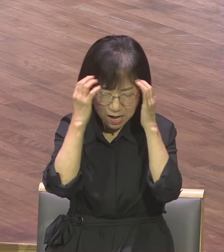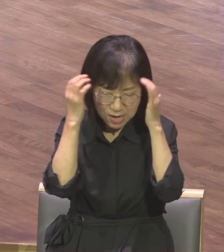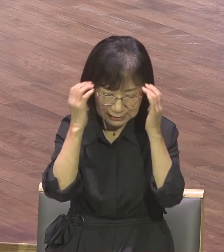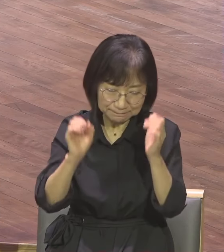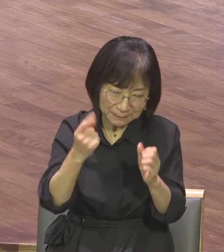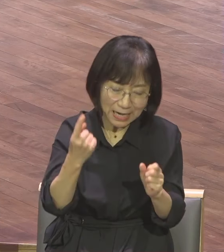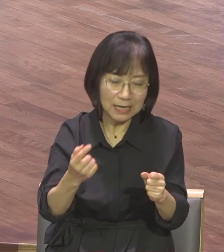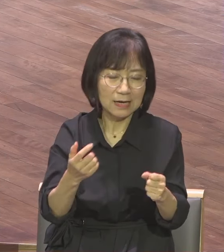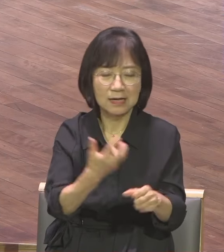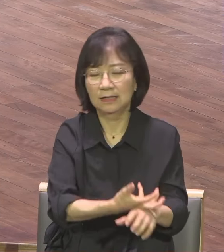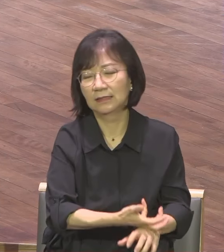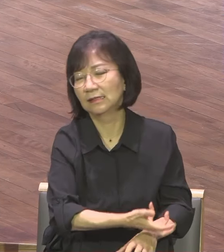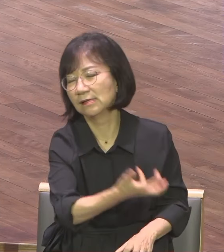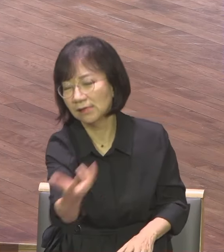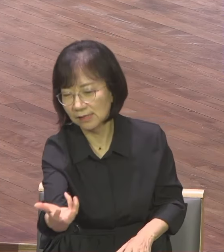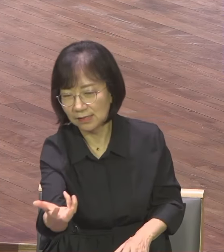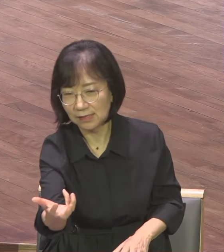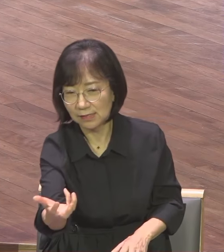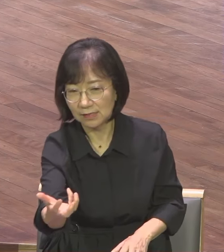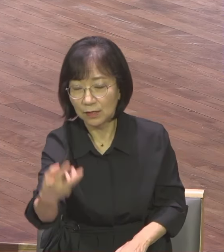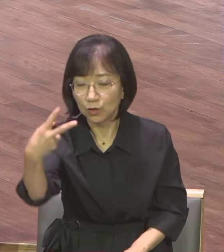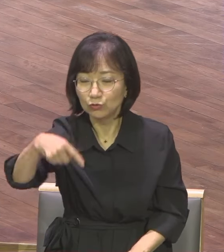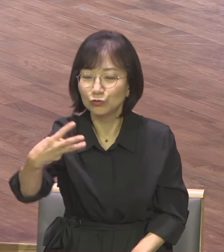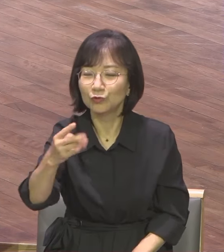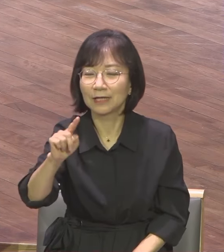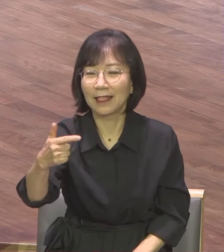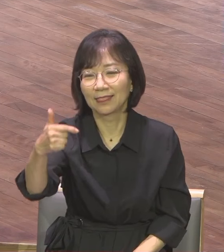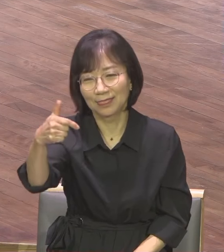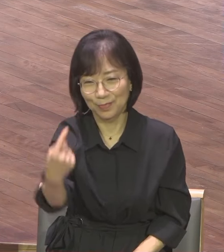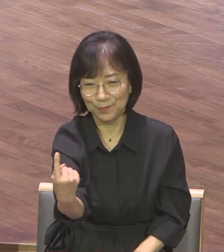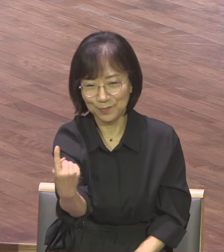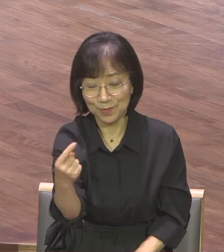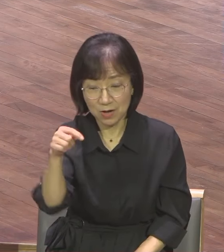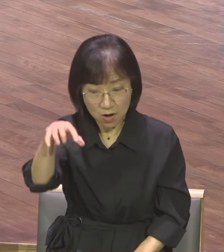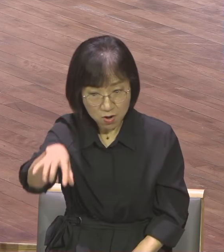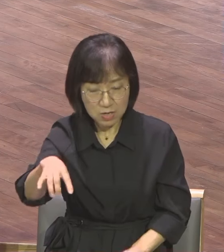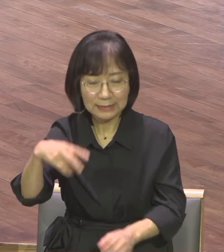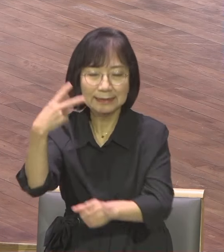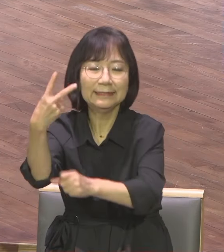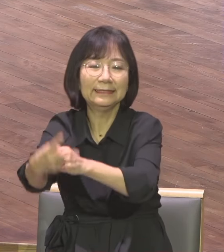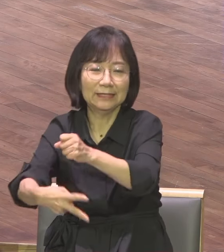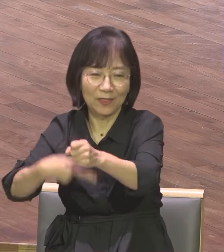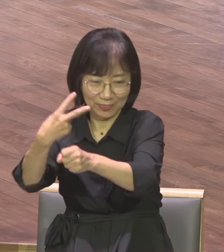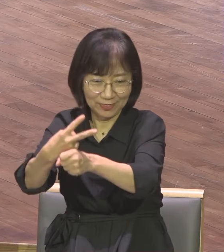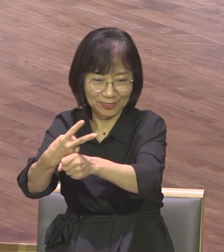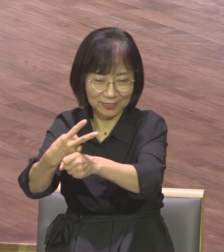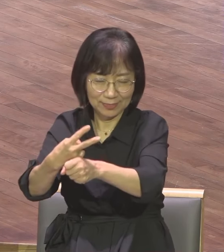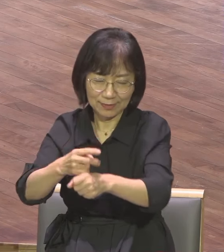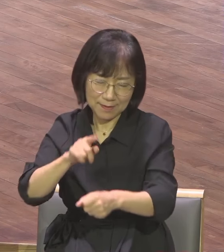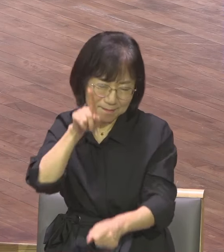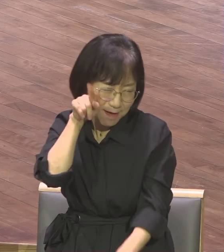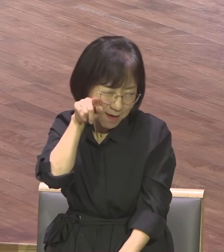어디입니까? 두란노 성원입니다 바울은 2년 동안 두란노 성원에서 날마다 성경을